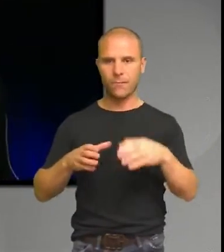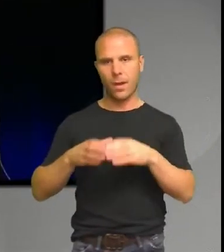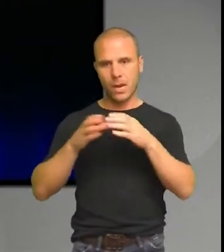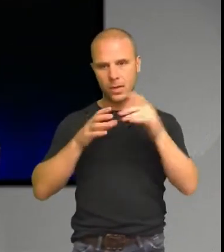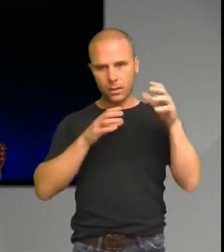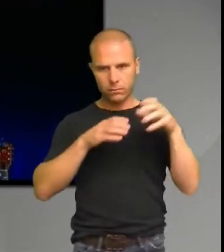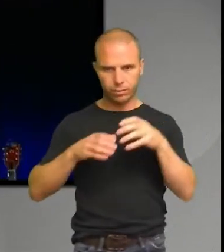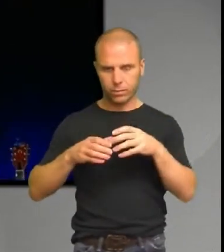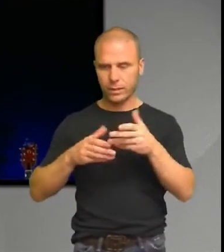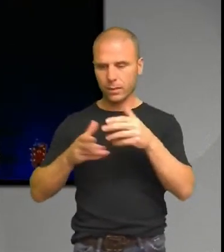Sen så blev det kanske...